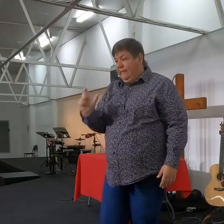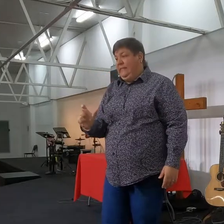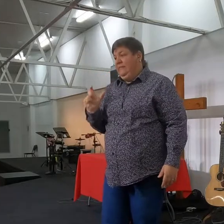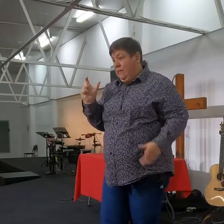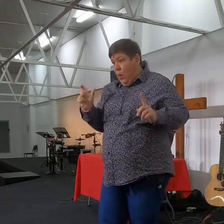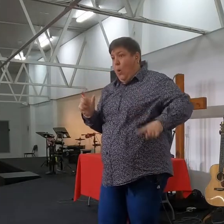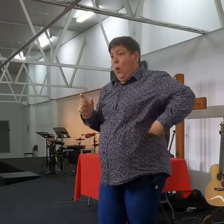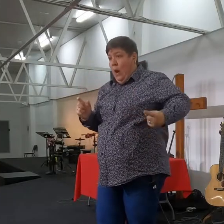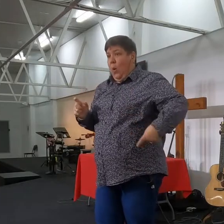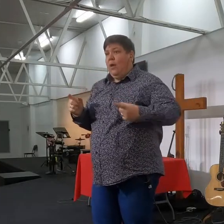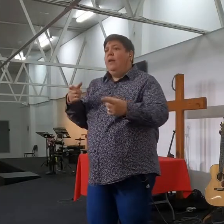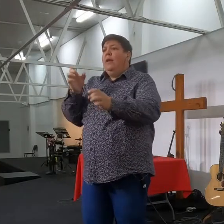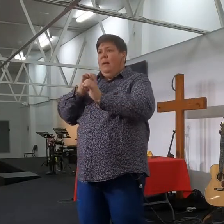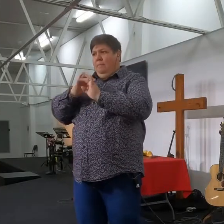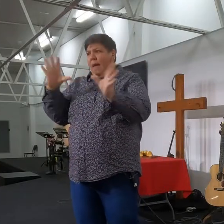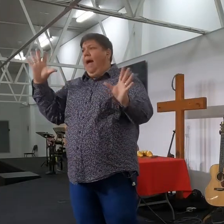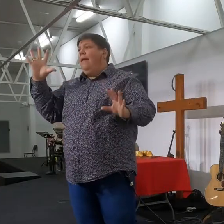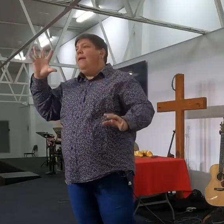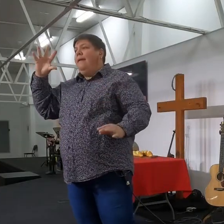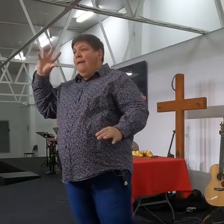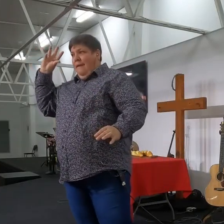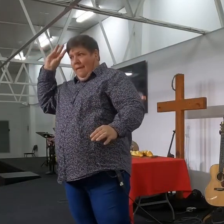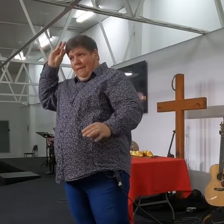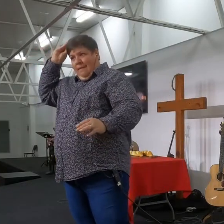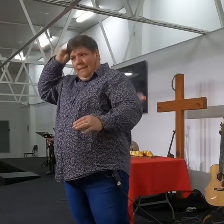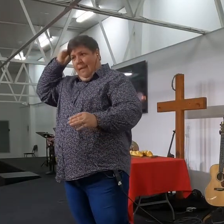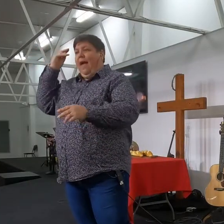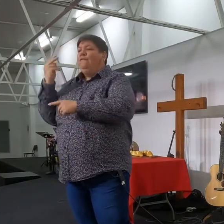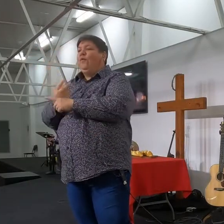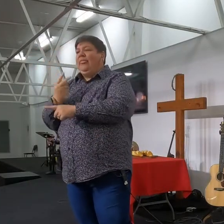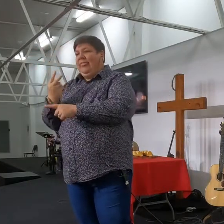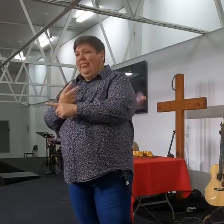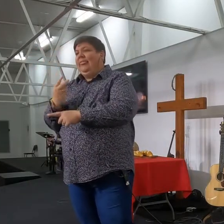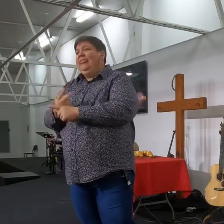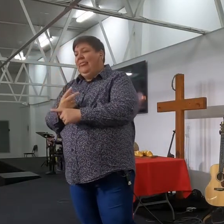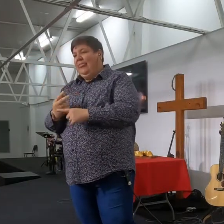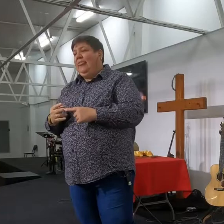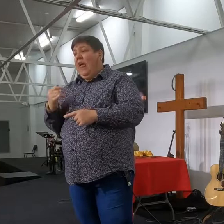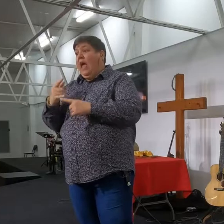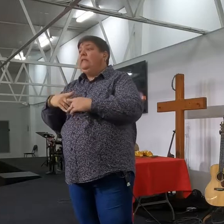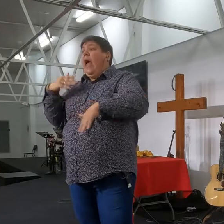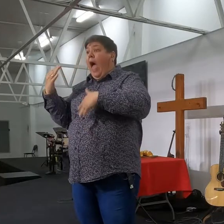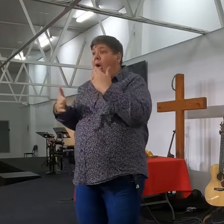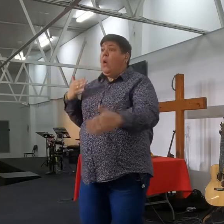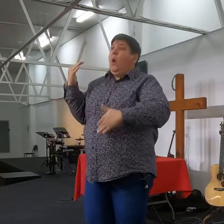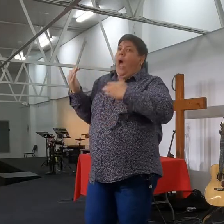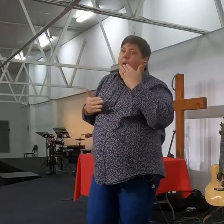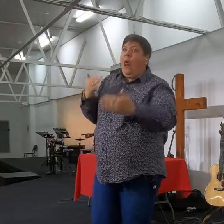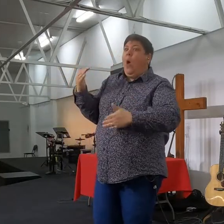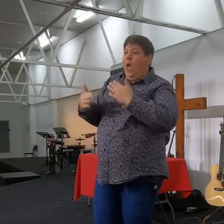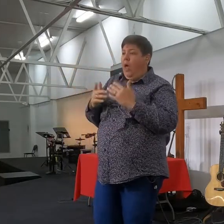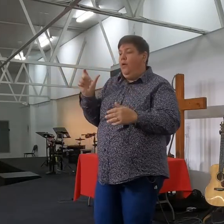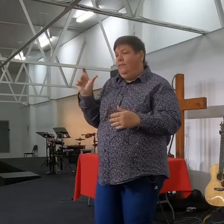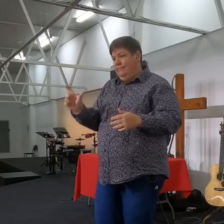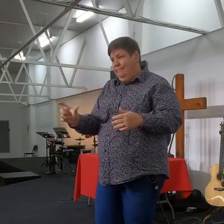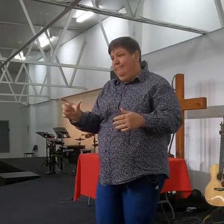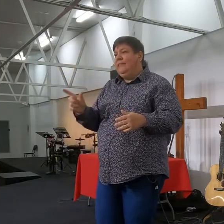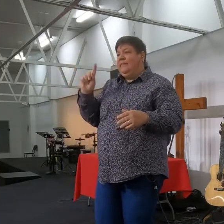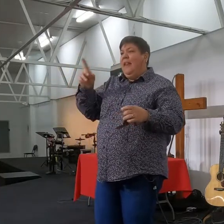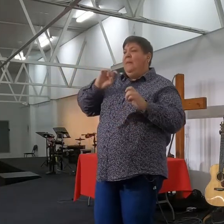dan gaan jy daar ook bekend raak met die informatie waarmee jy bezig is, as jy, as jy, as jy nog langer karring dom je, is die kans goed, jy gaan het ondou, en as